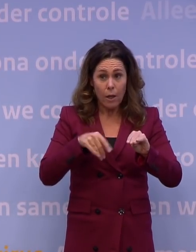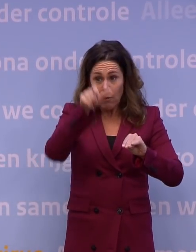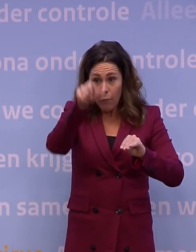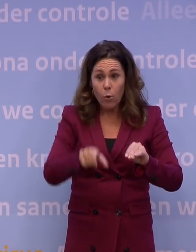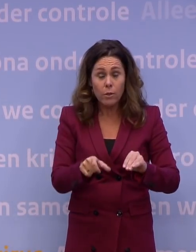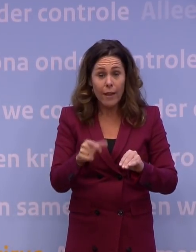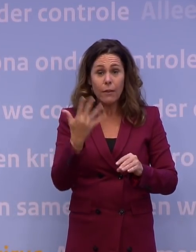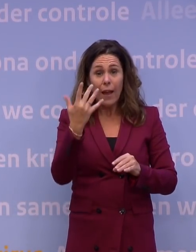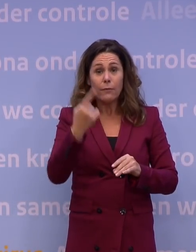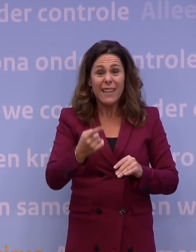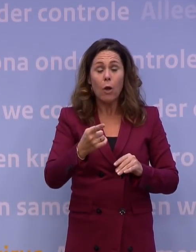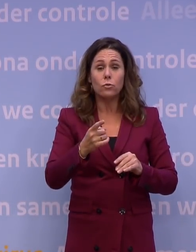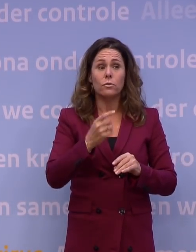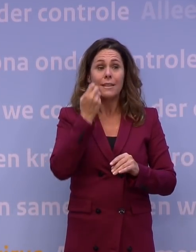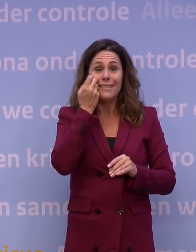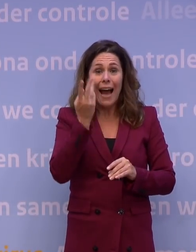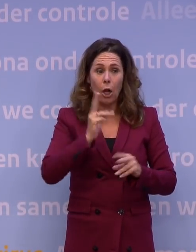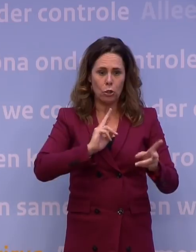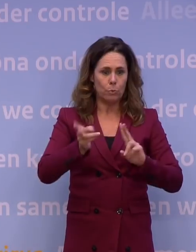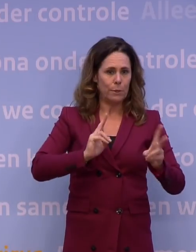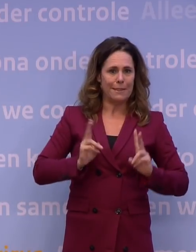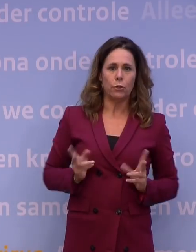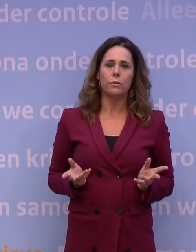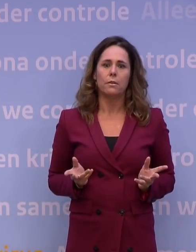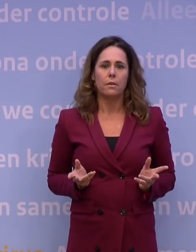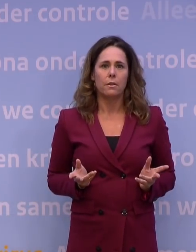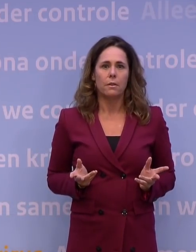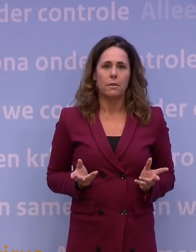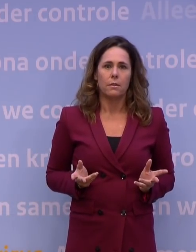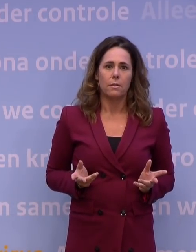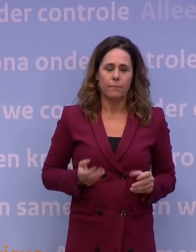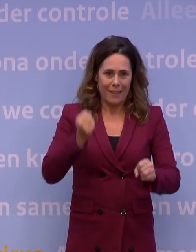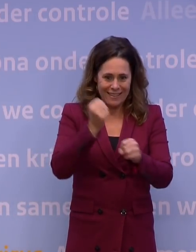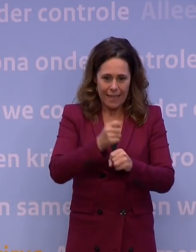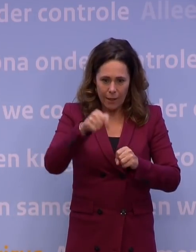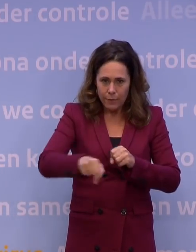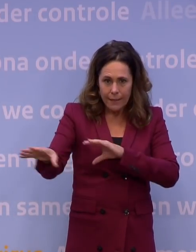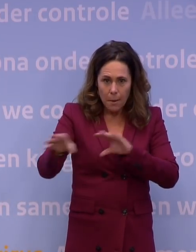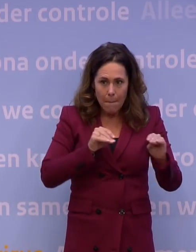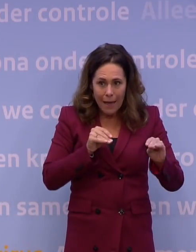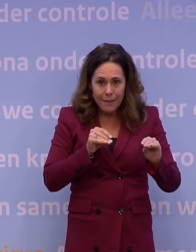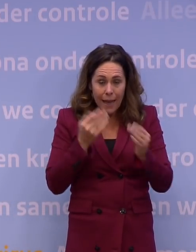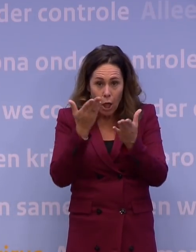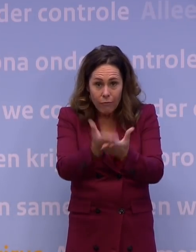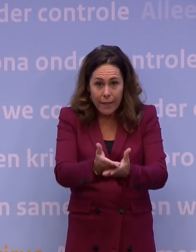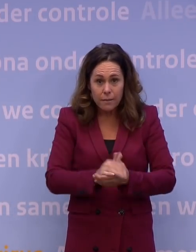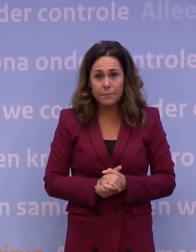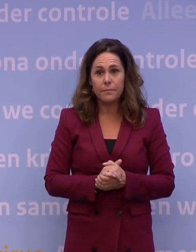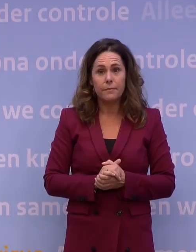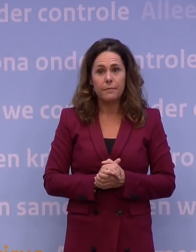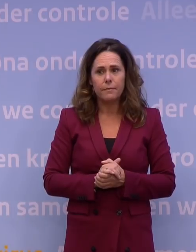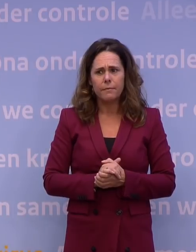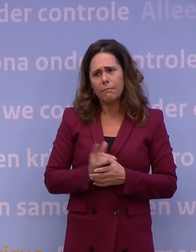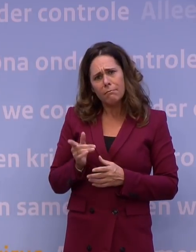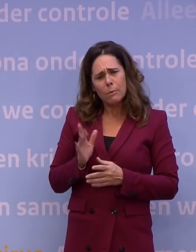5000 dagelijkse besmettingen, het is onzeker of deze maatregelen daadwerkelijk effect gaan hebben, bent u dan niet te